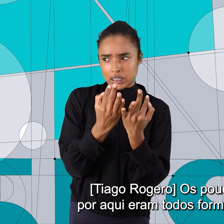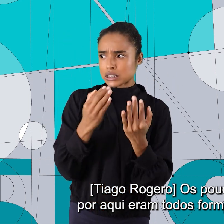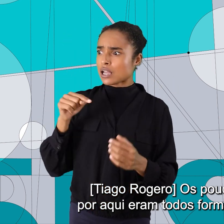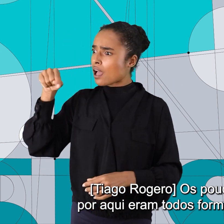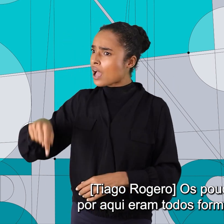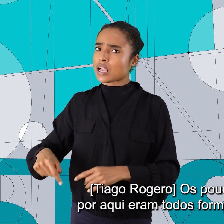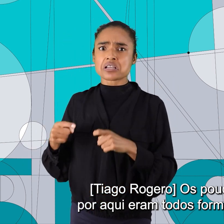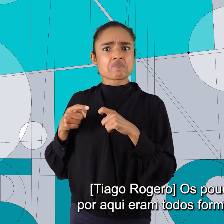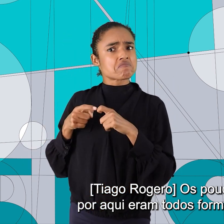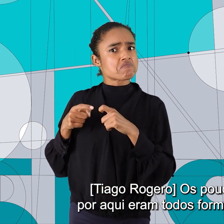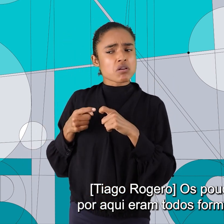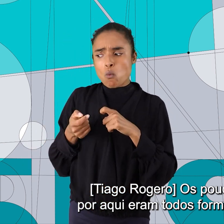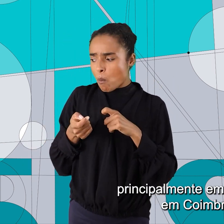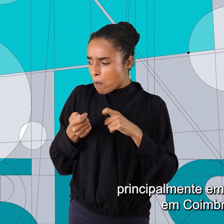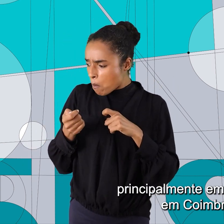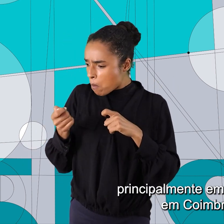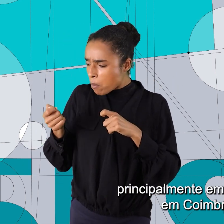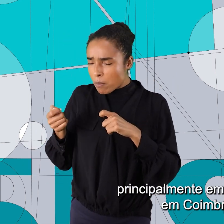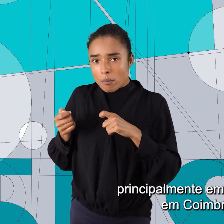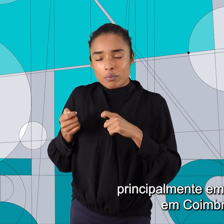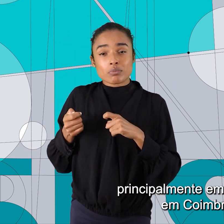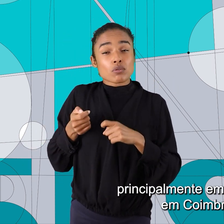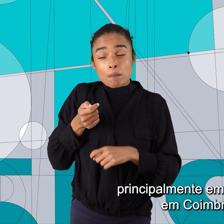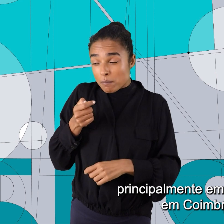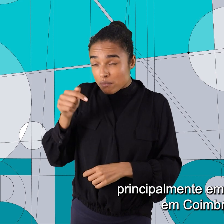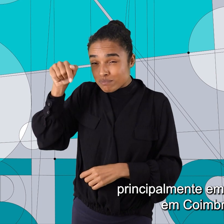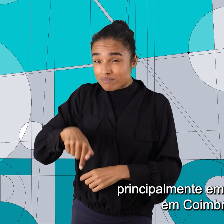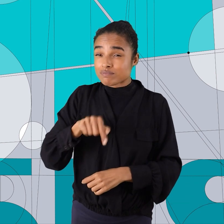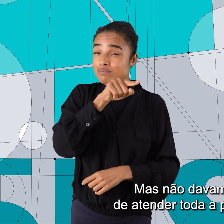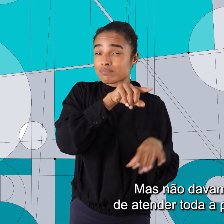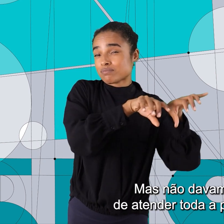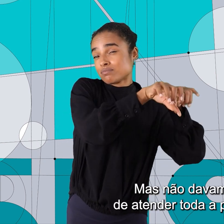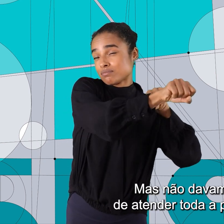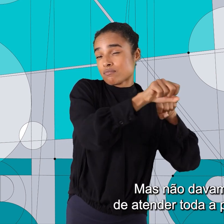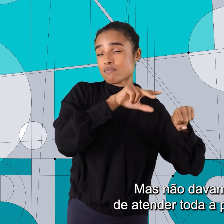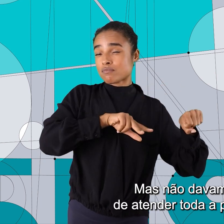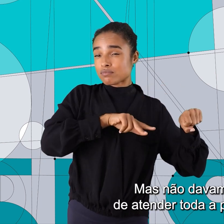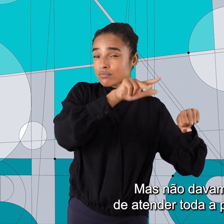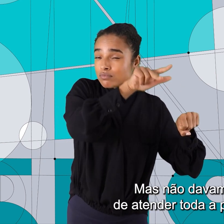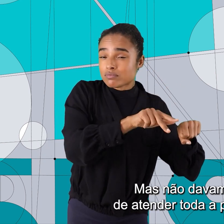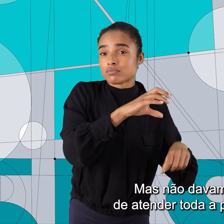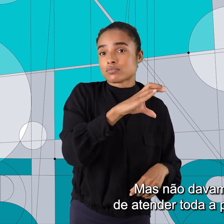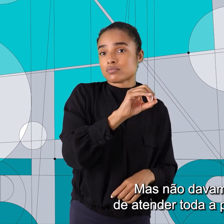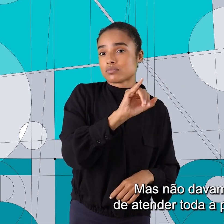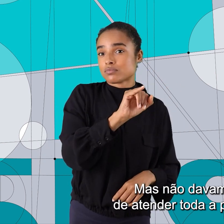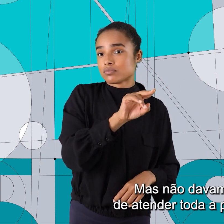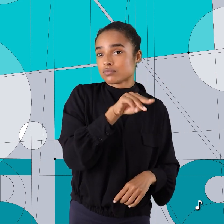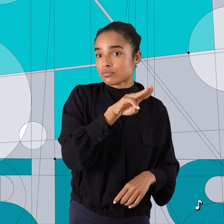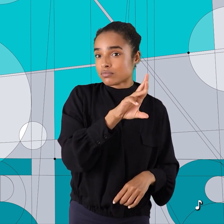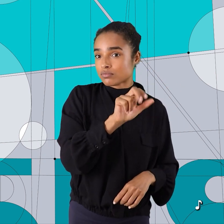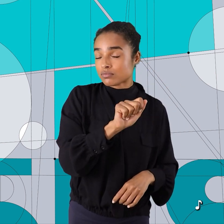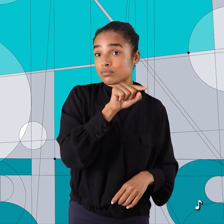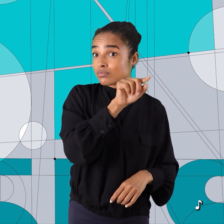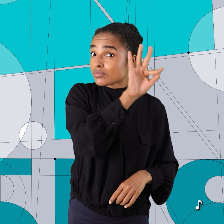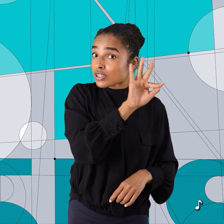estavam por aqui eram todos formados na Europa, principalmente em Portugal, em Coimbra. Mas não davam conta de atender toda a população.